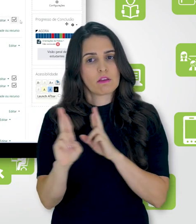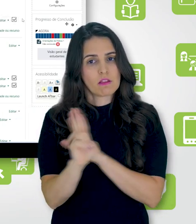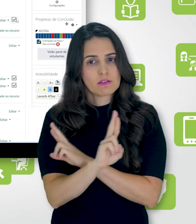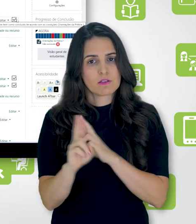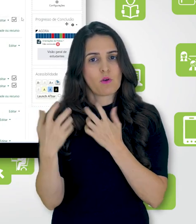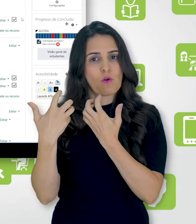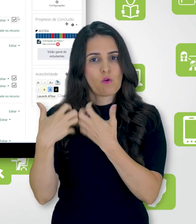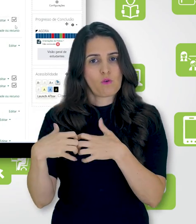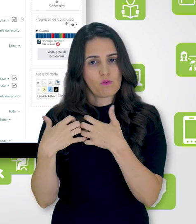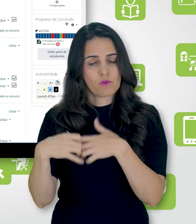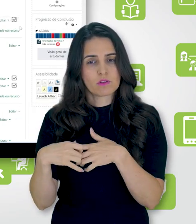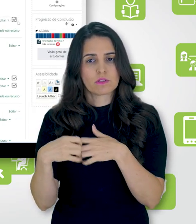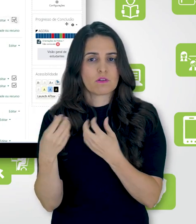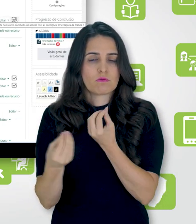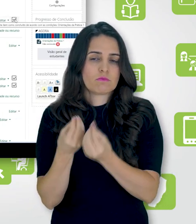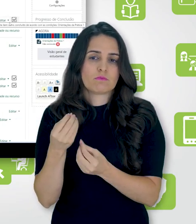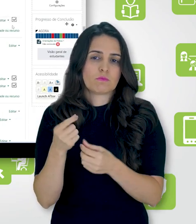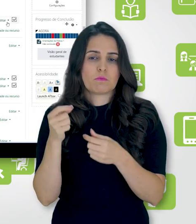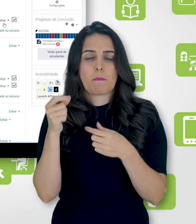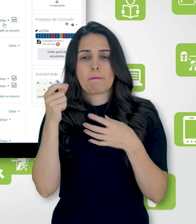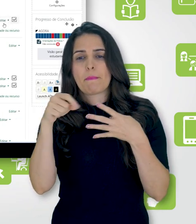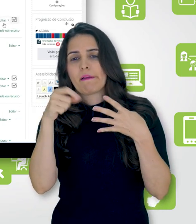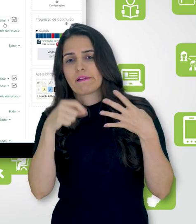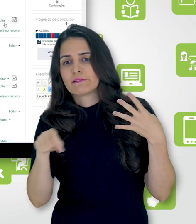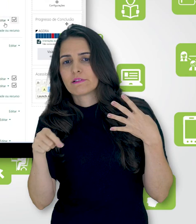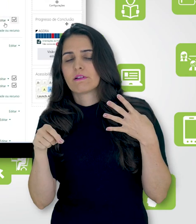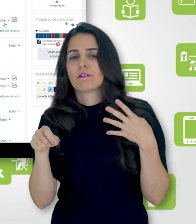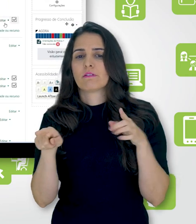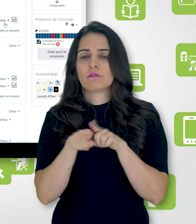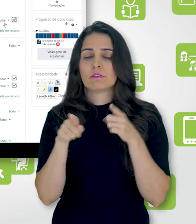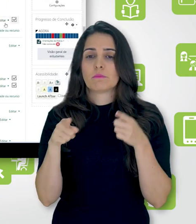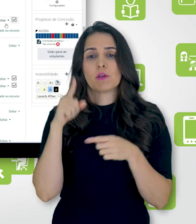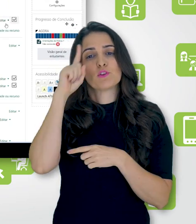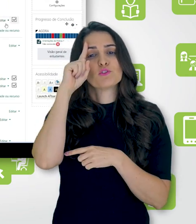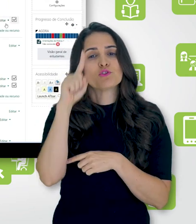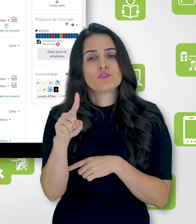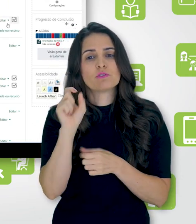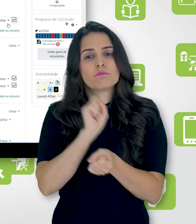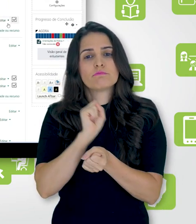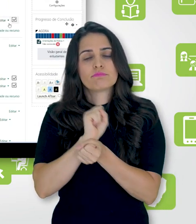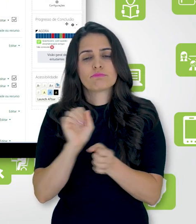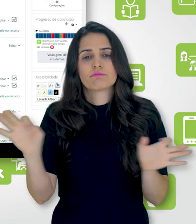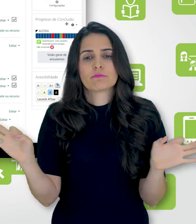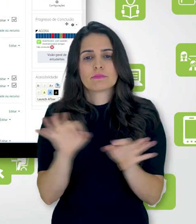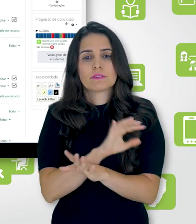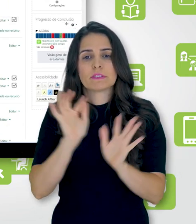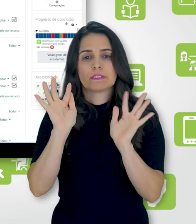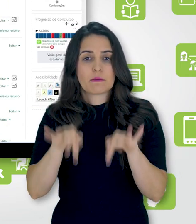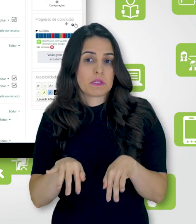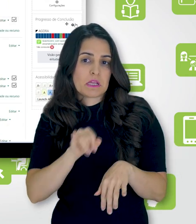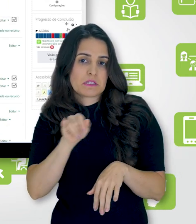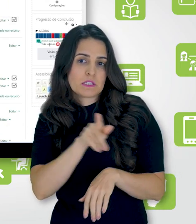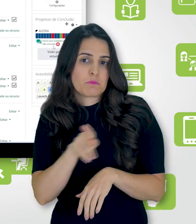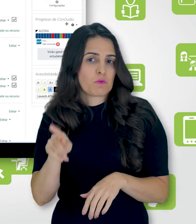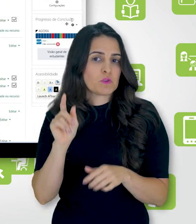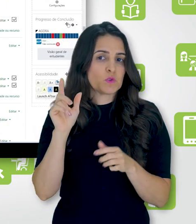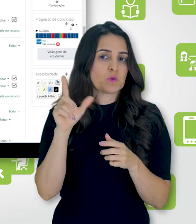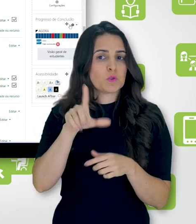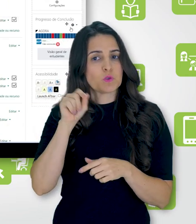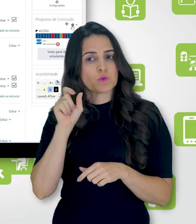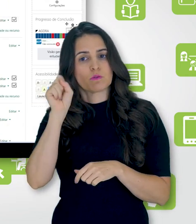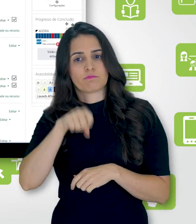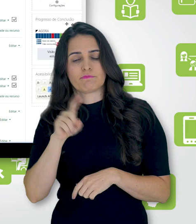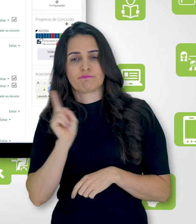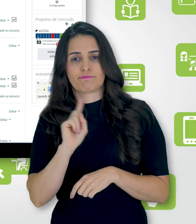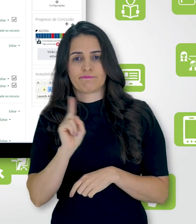atividade, como a marcação e a data também de conclusão esperada, se for o caso. Então,